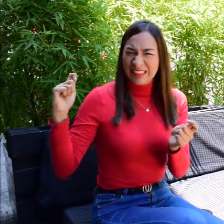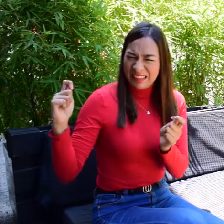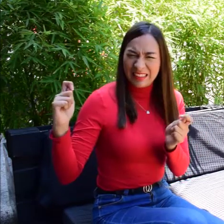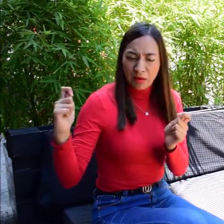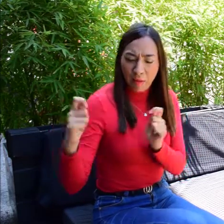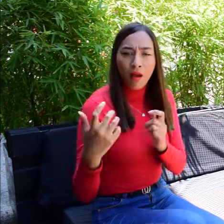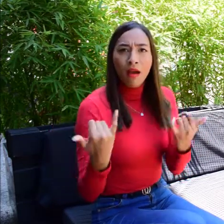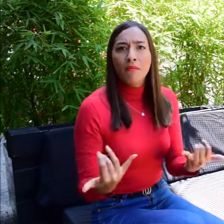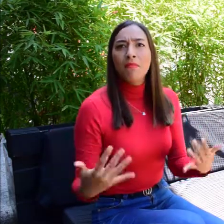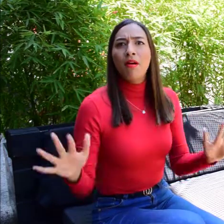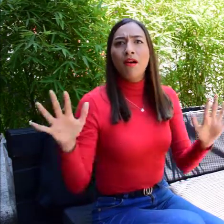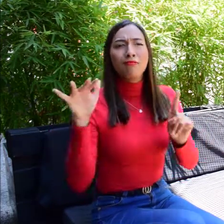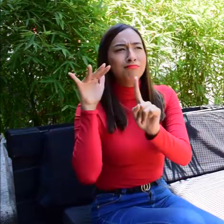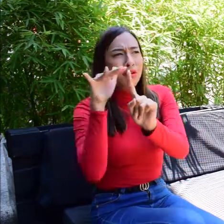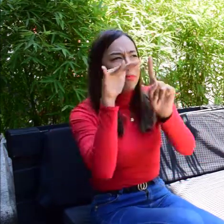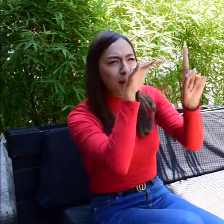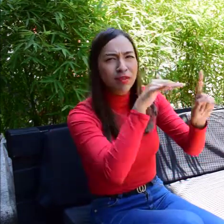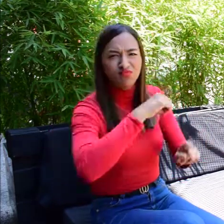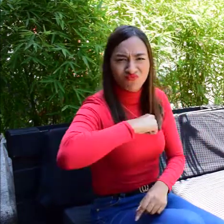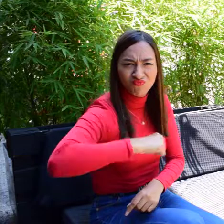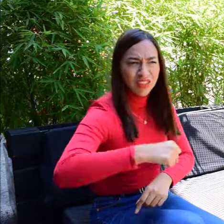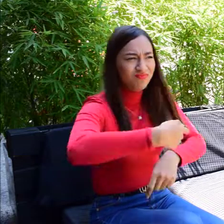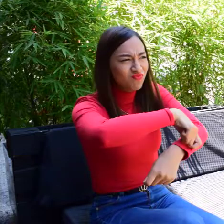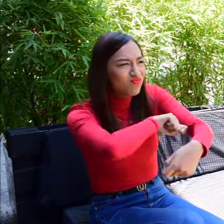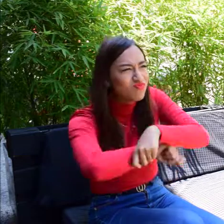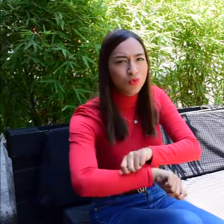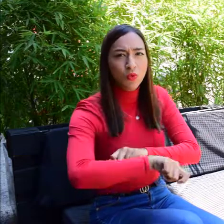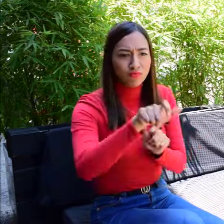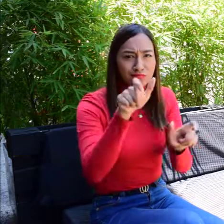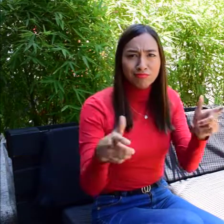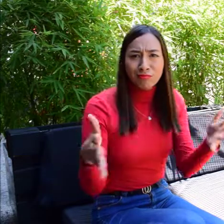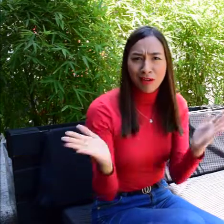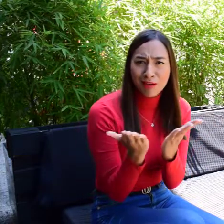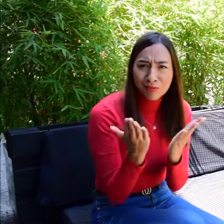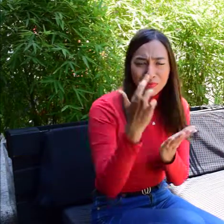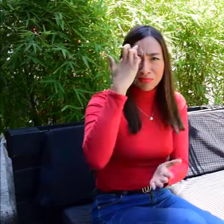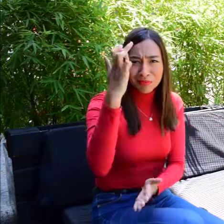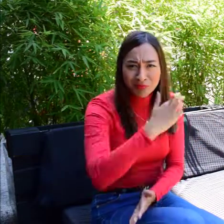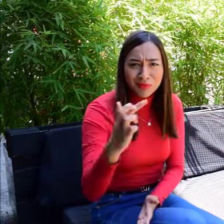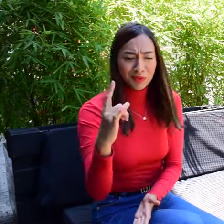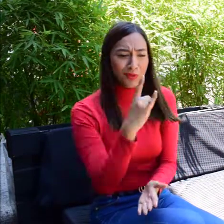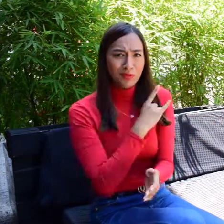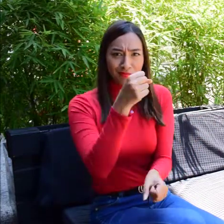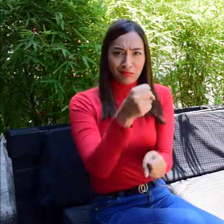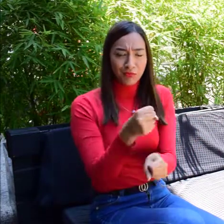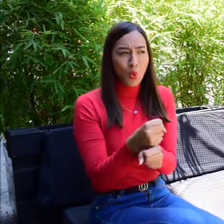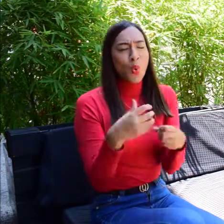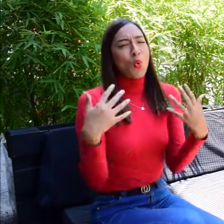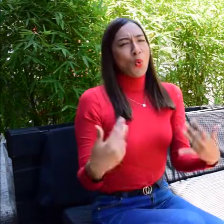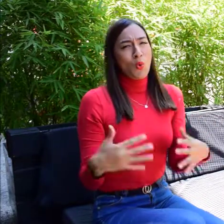situación ha ido cambiando. Hemos encontrado espacios de incidencia, participación, acceso a la educación y oportunidades